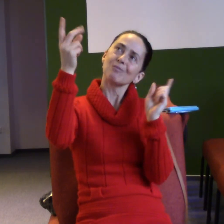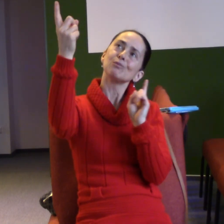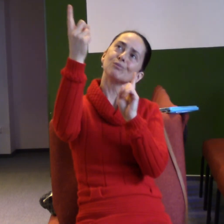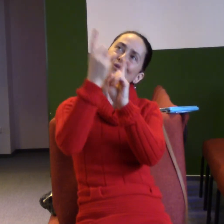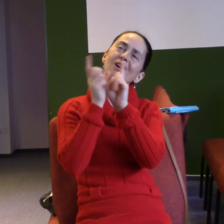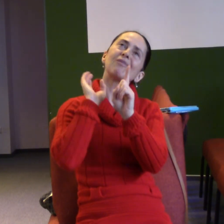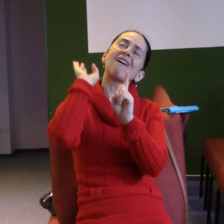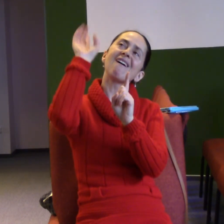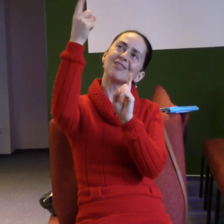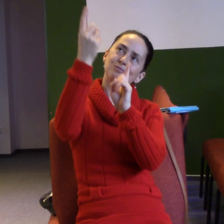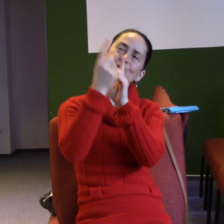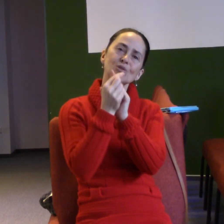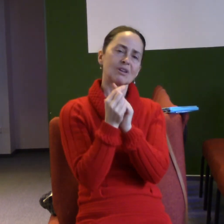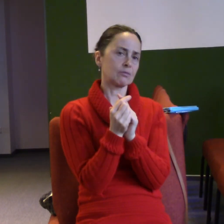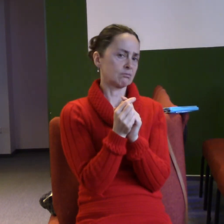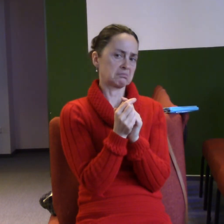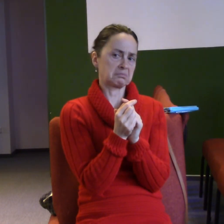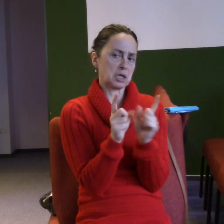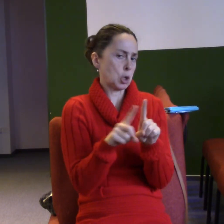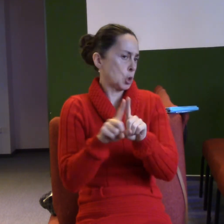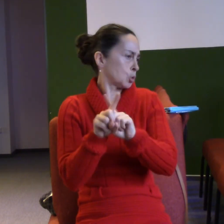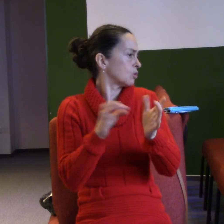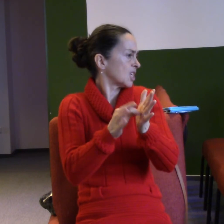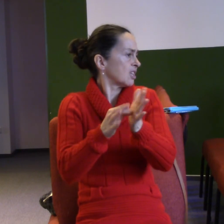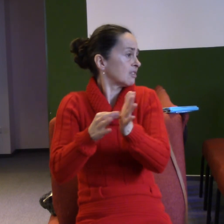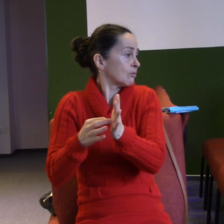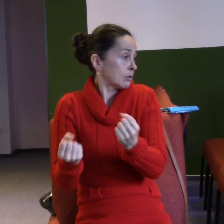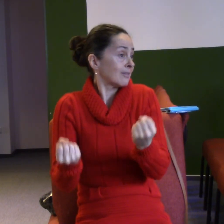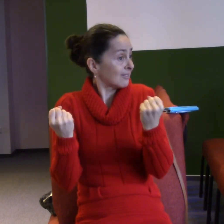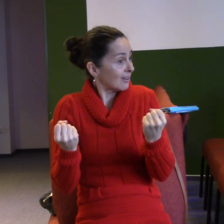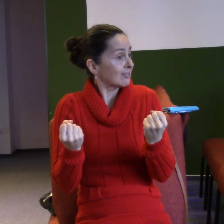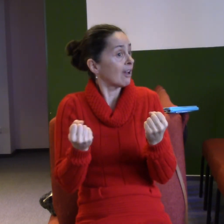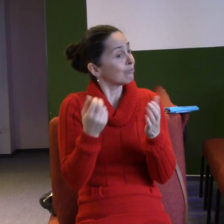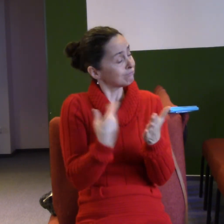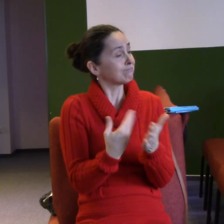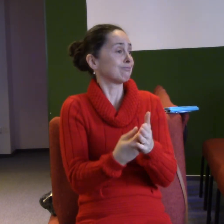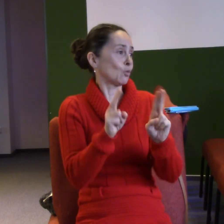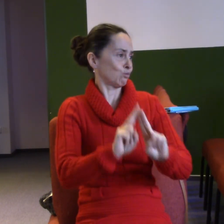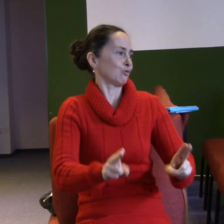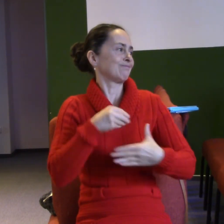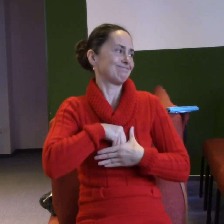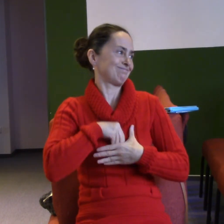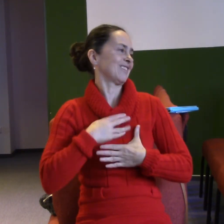Takových věcí by se tady dalo mluvit mnoho. No a co na konec? Jedno nádherné místo,